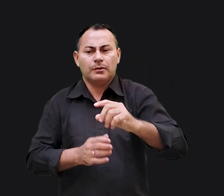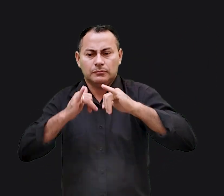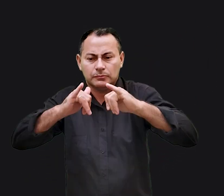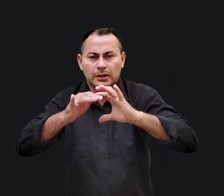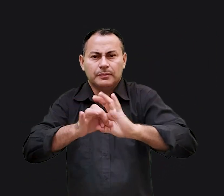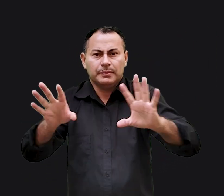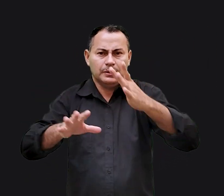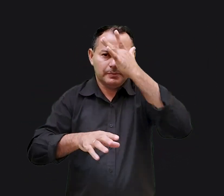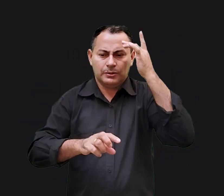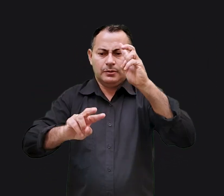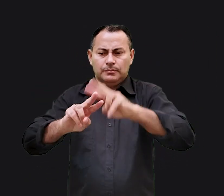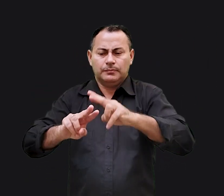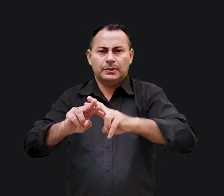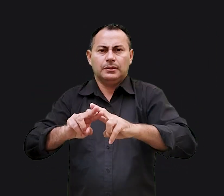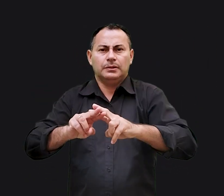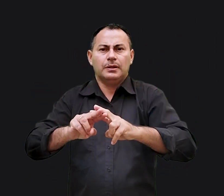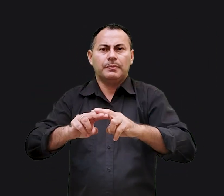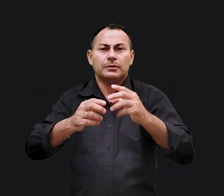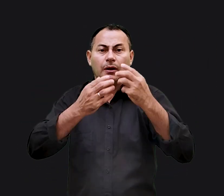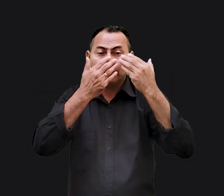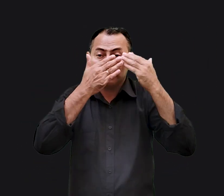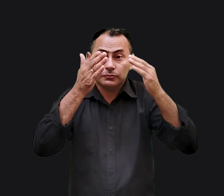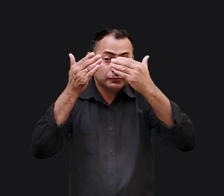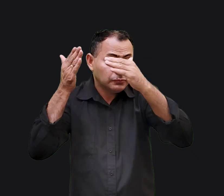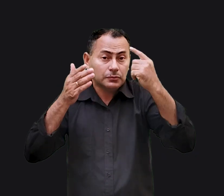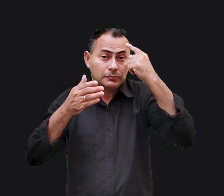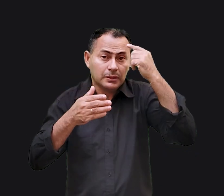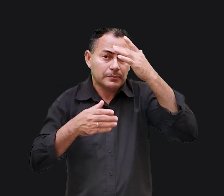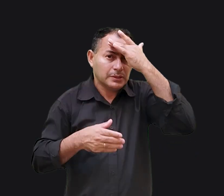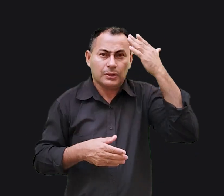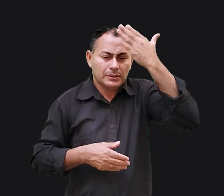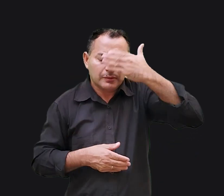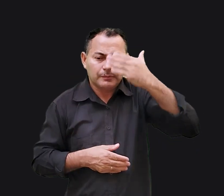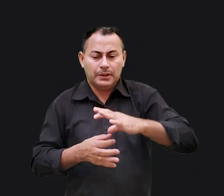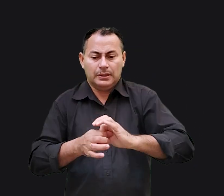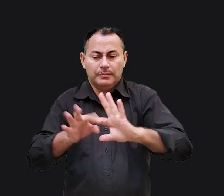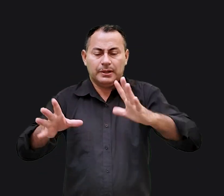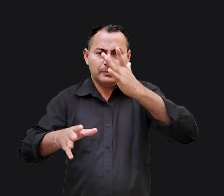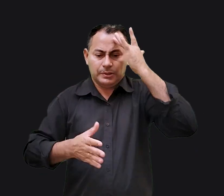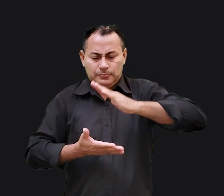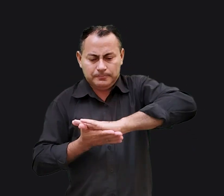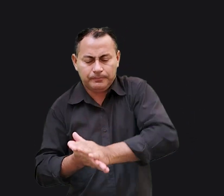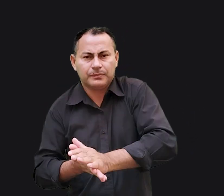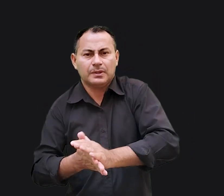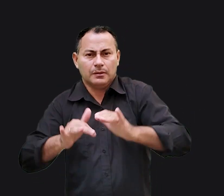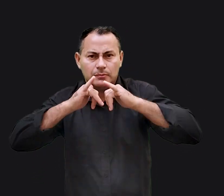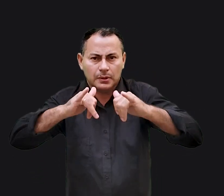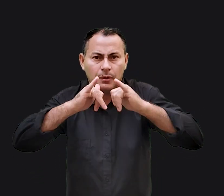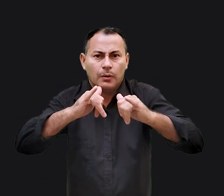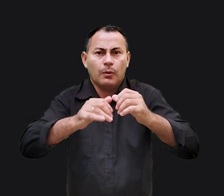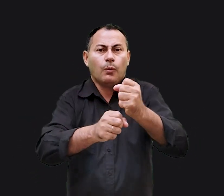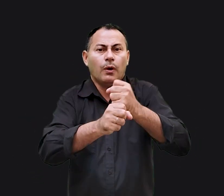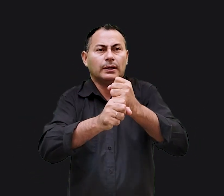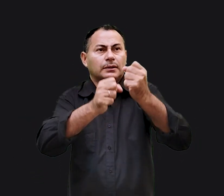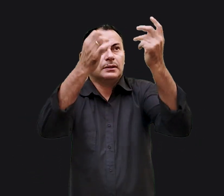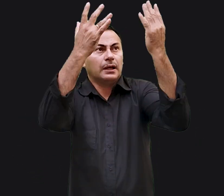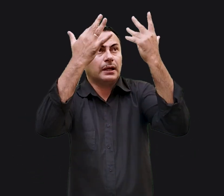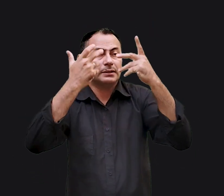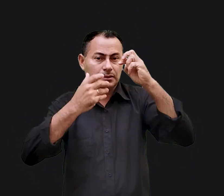proclamar liberdade aos presos e recuperação da vista aos cegos, para libertar os oprimidos e proclamar o ano da